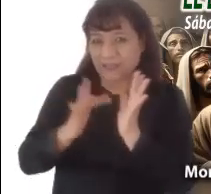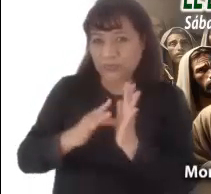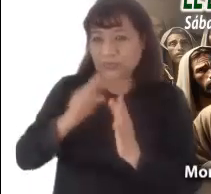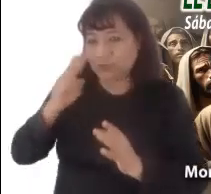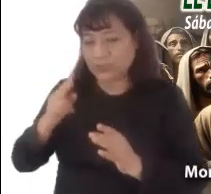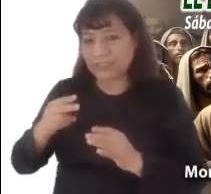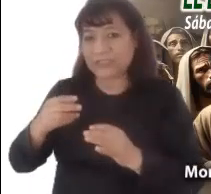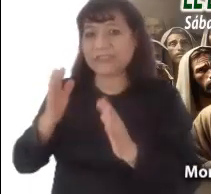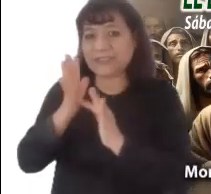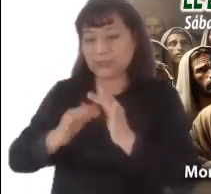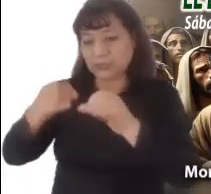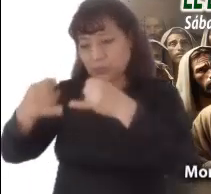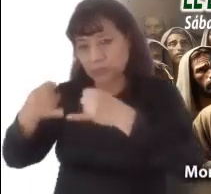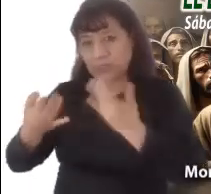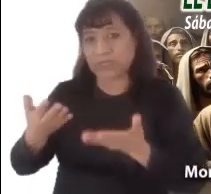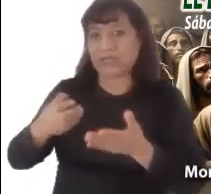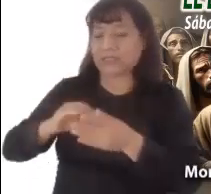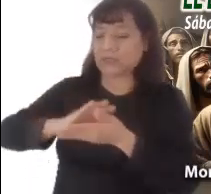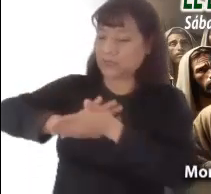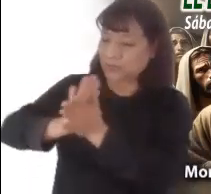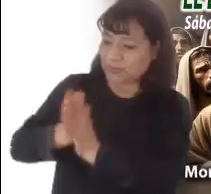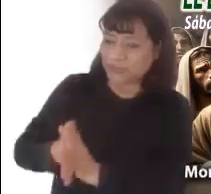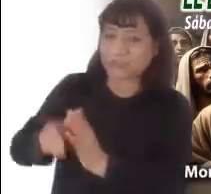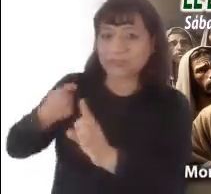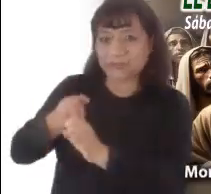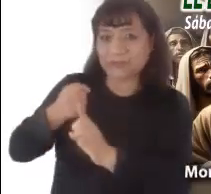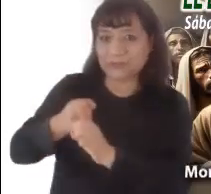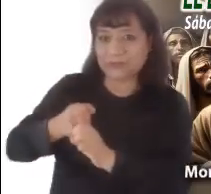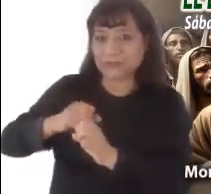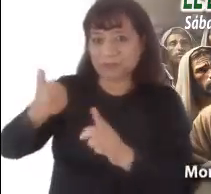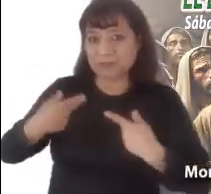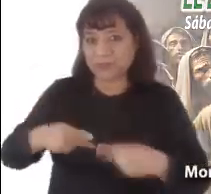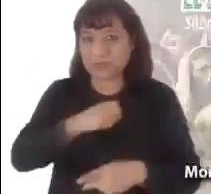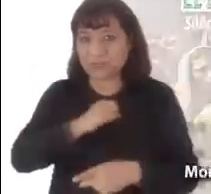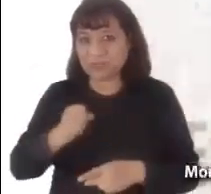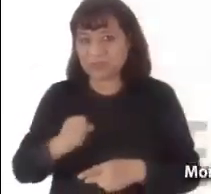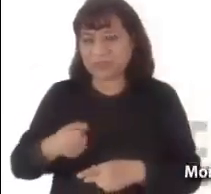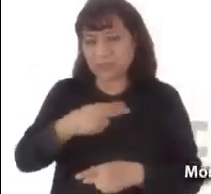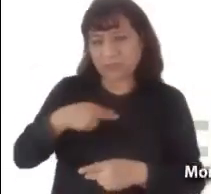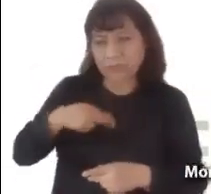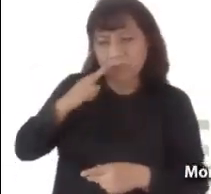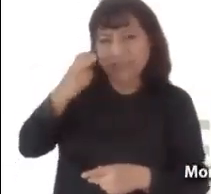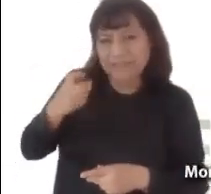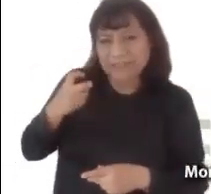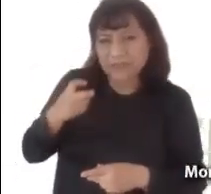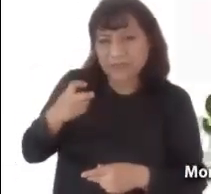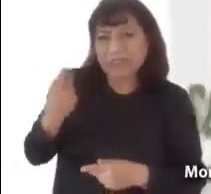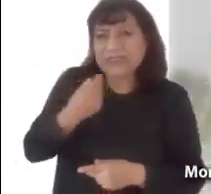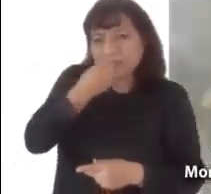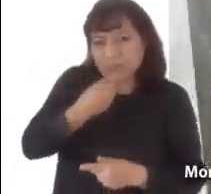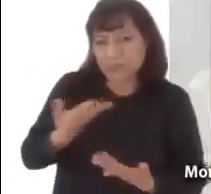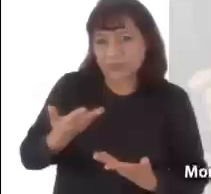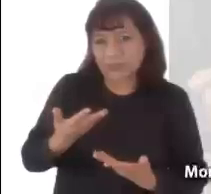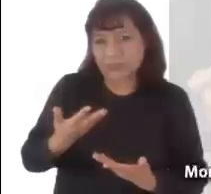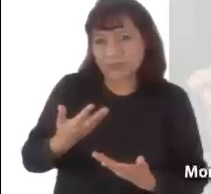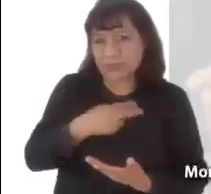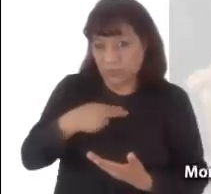juzgado, vilipendiado y despreciado por los hombres? ¿Nos hace dudar de nuestro compromiso